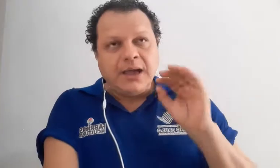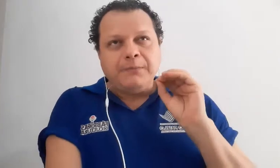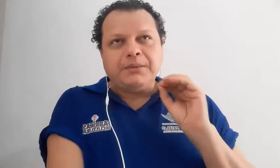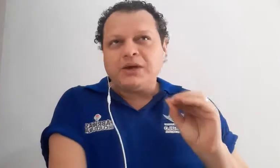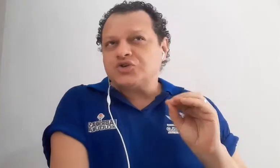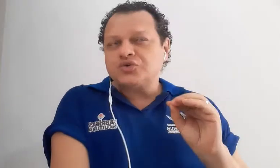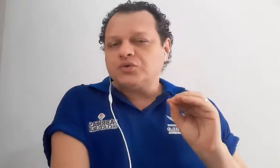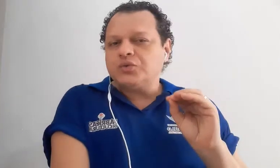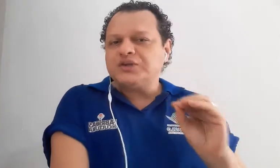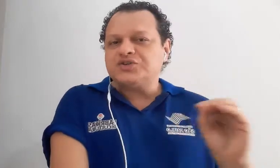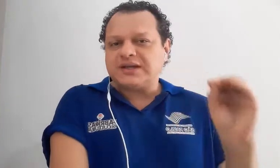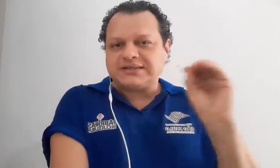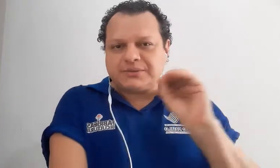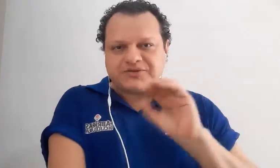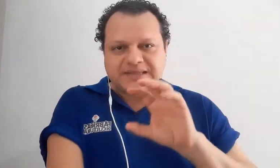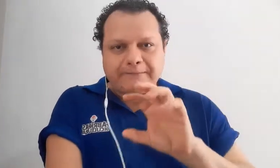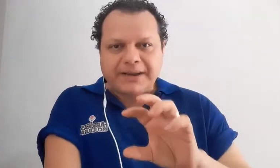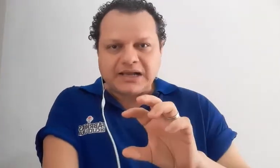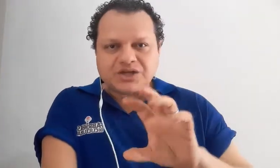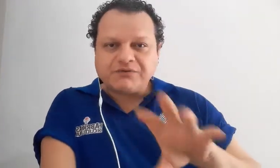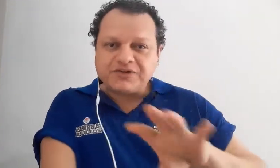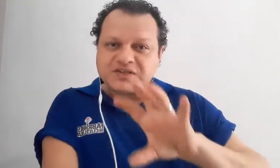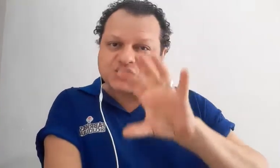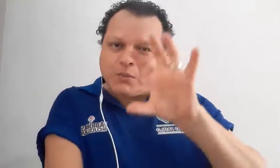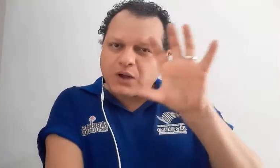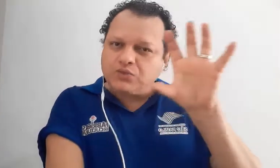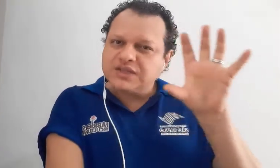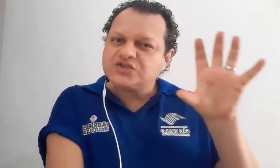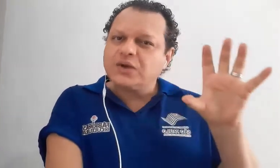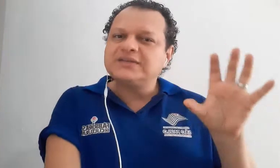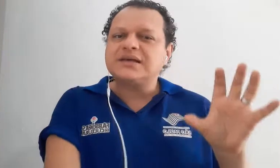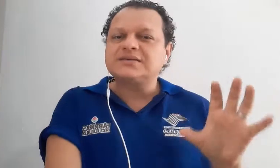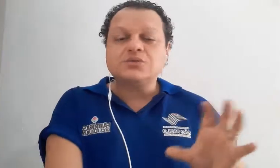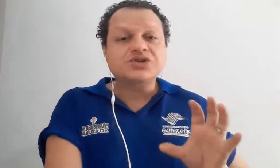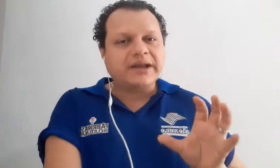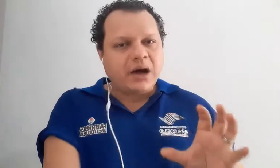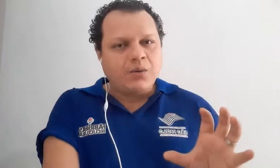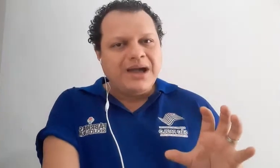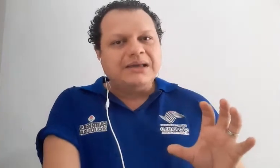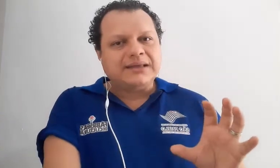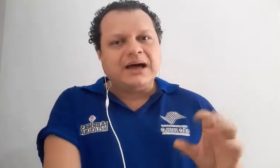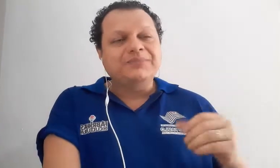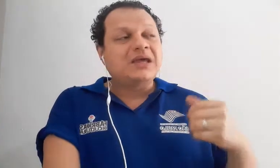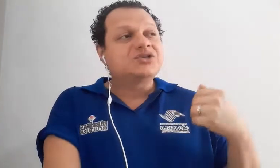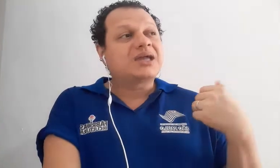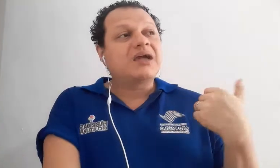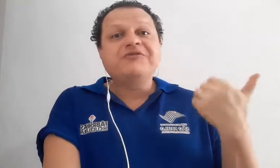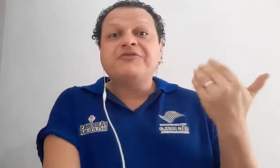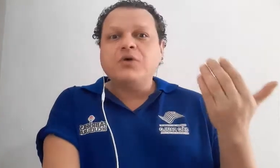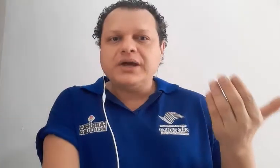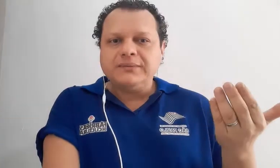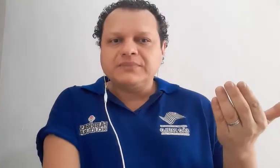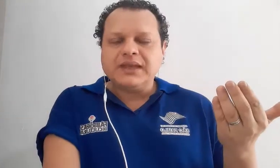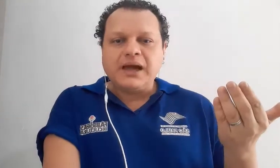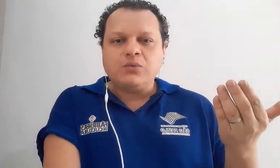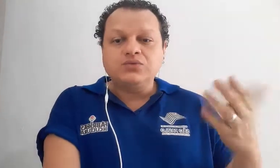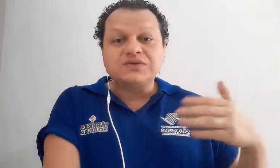Primeiro de tudo, antes de trazer para você a prática, eu vou fazer só uma contextualização geral, tá? De quem foi, né, um dos